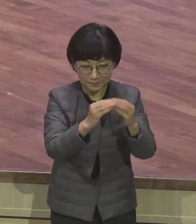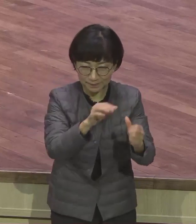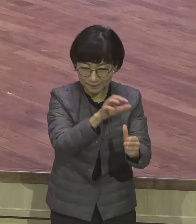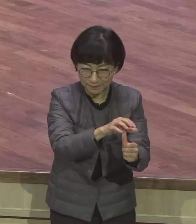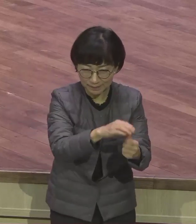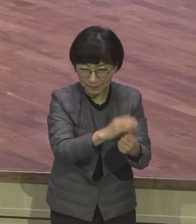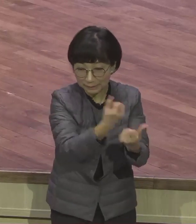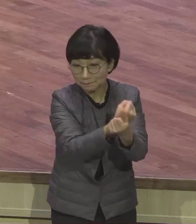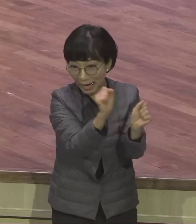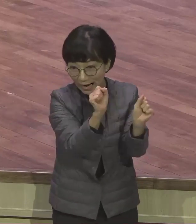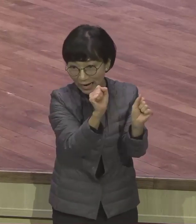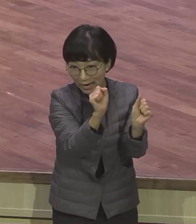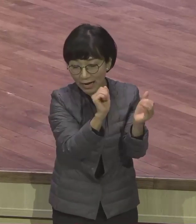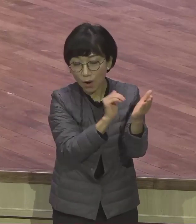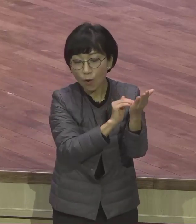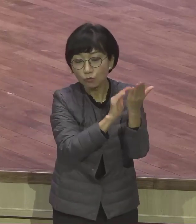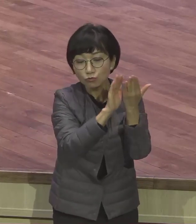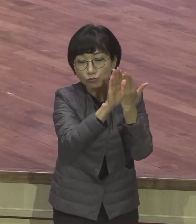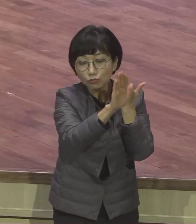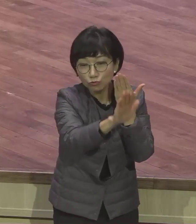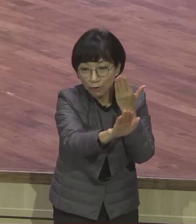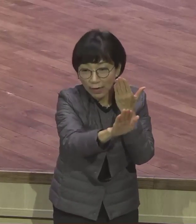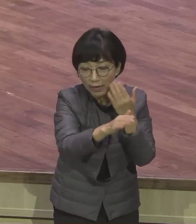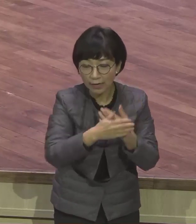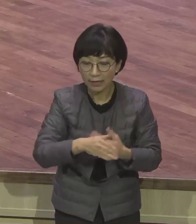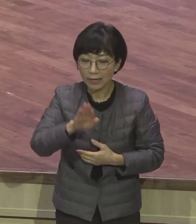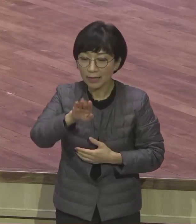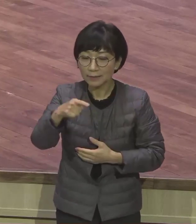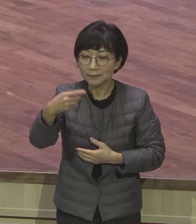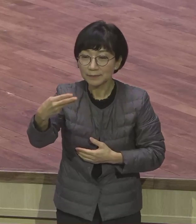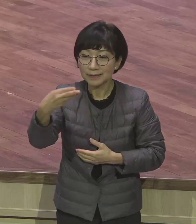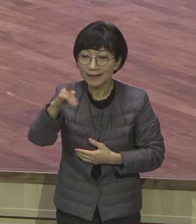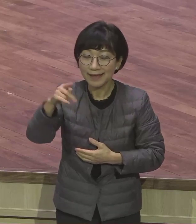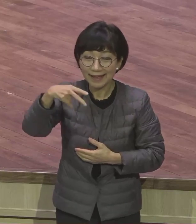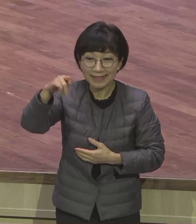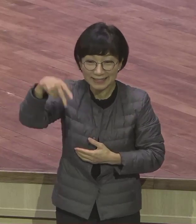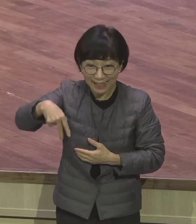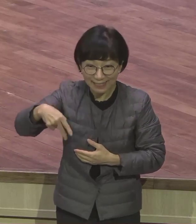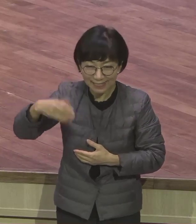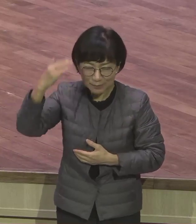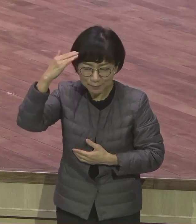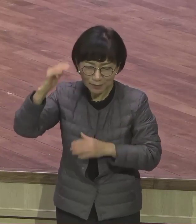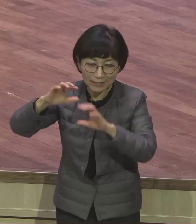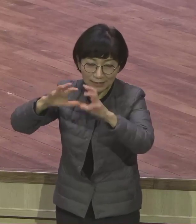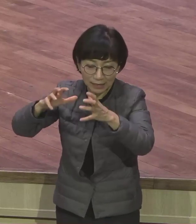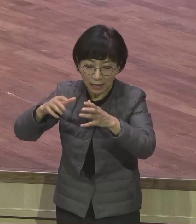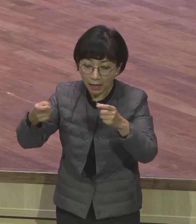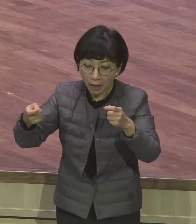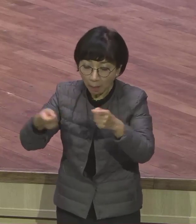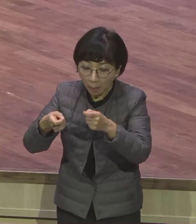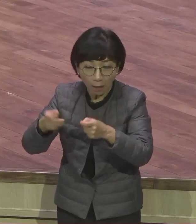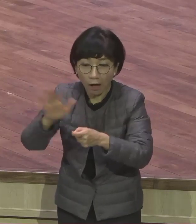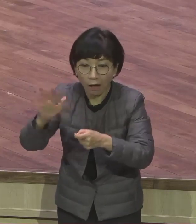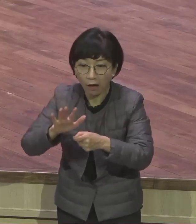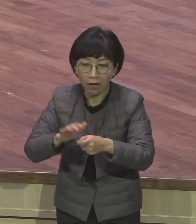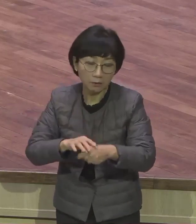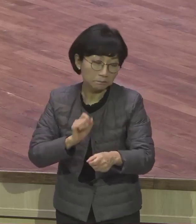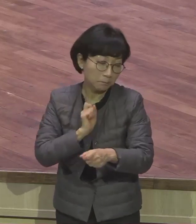사람의 땅의 길로 가지 아니하고 홍해가 아니라 홍해 광략길로 인도하셨다 화면을 보세요